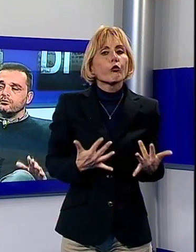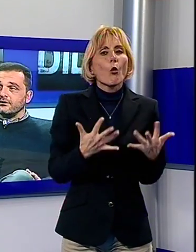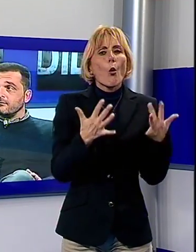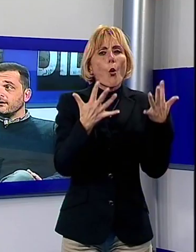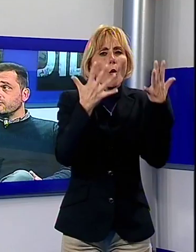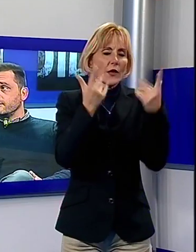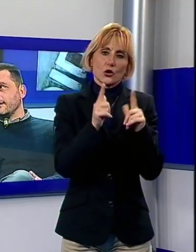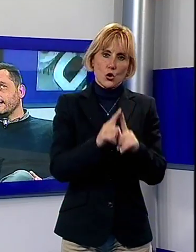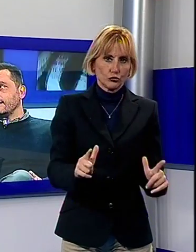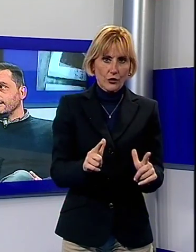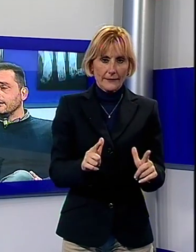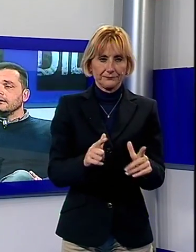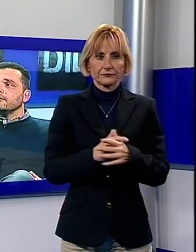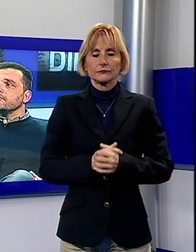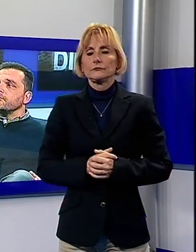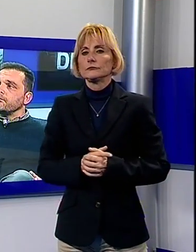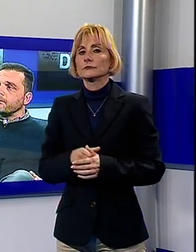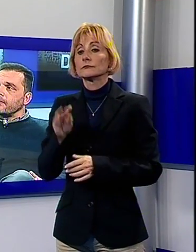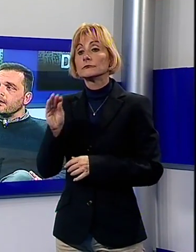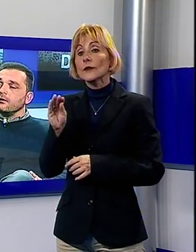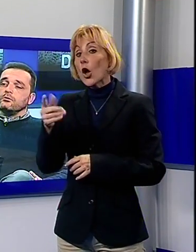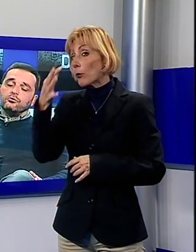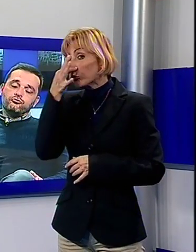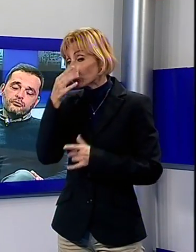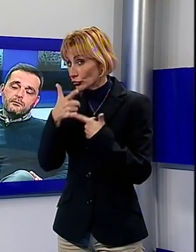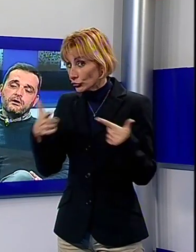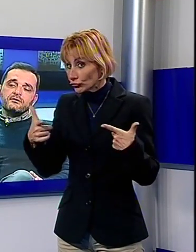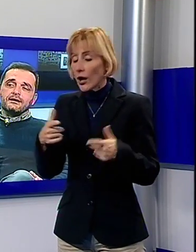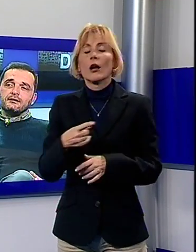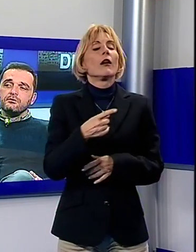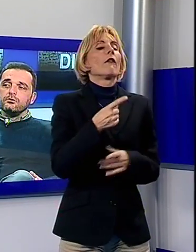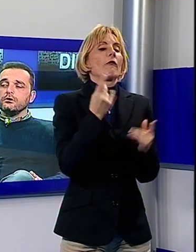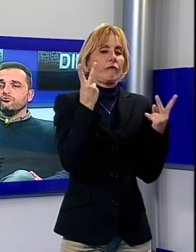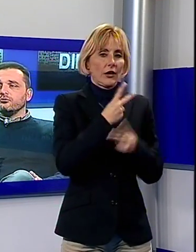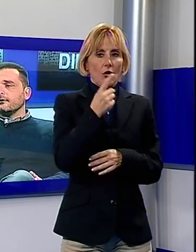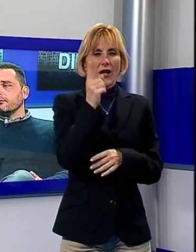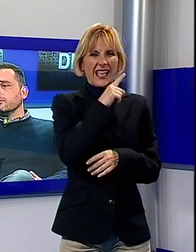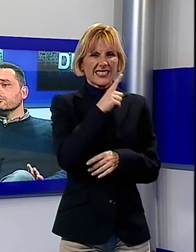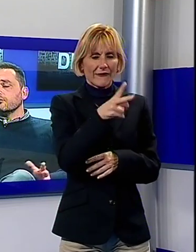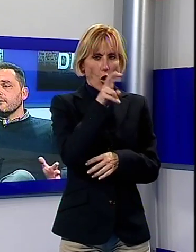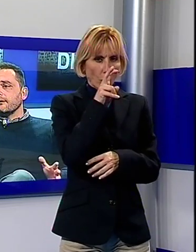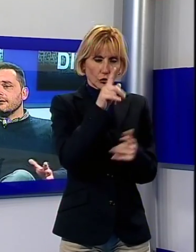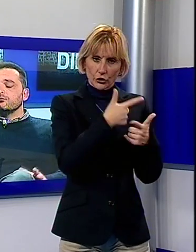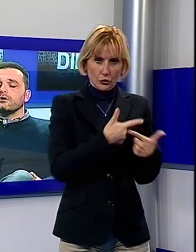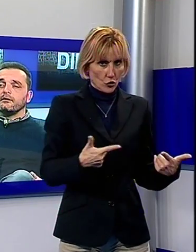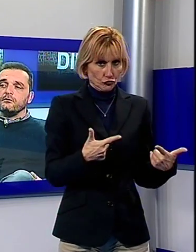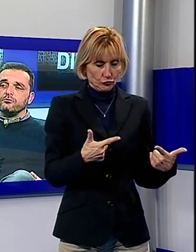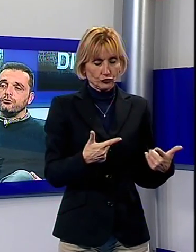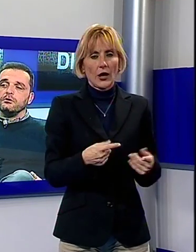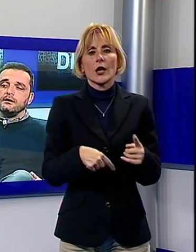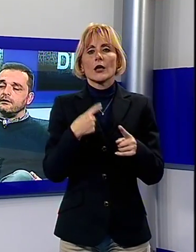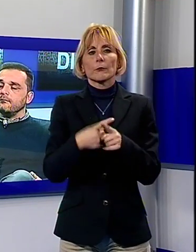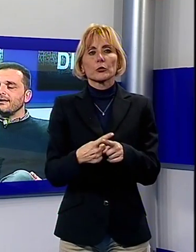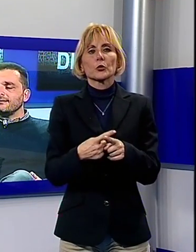soltanto una separazione meccanica. Quindi non ci dovrebbero essere cattivi odori? Non ci dovrebbero essere cattivi odori, non dovrebbe addirittura aver